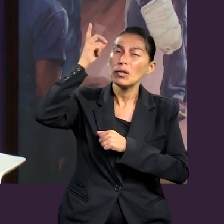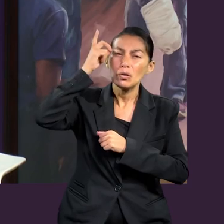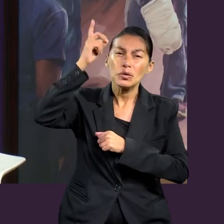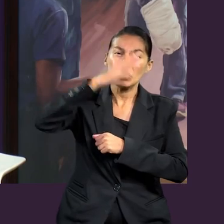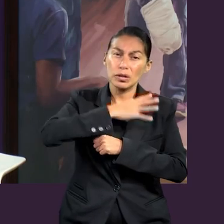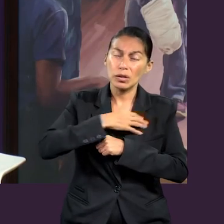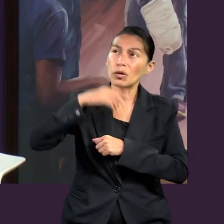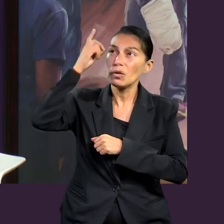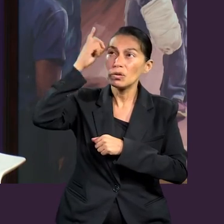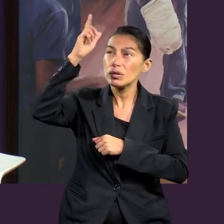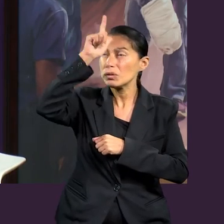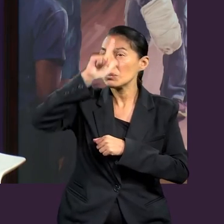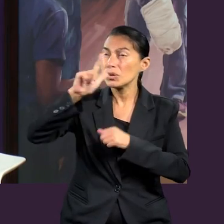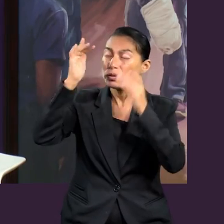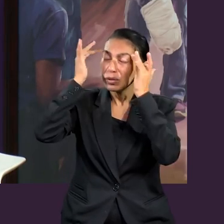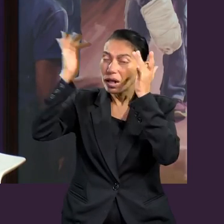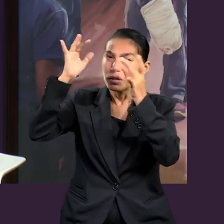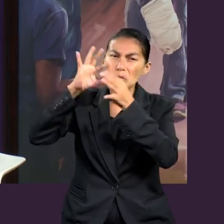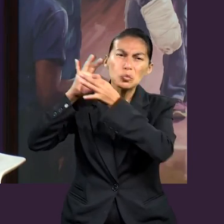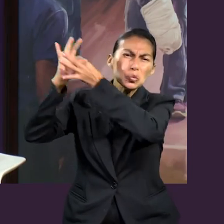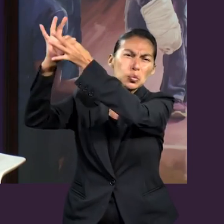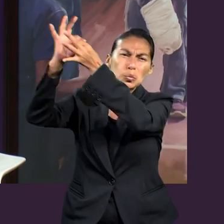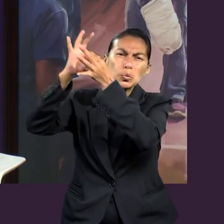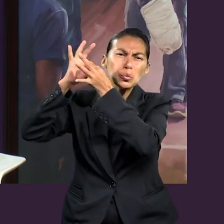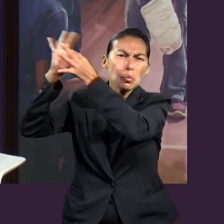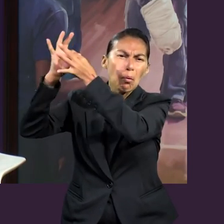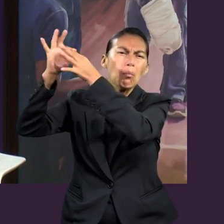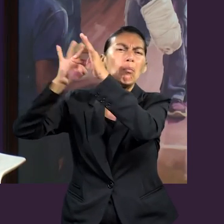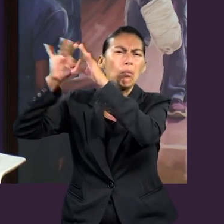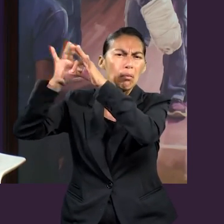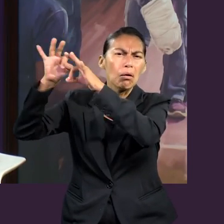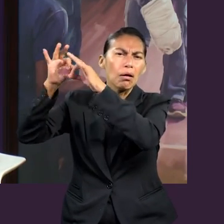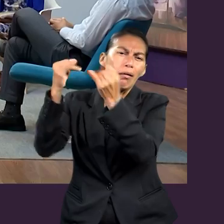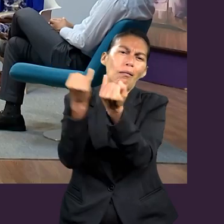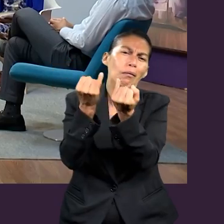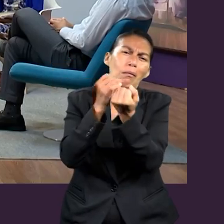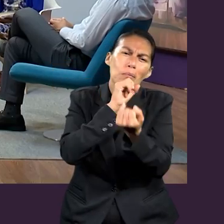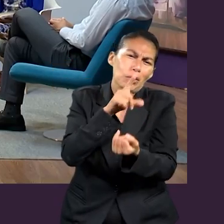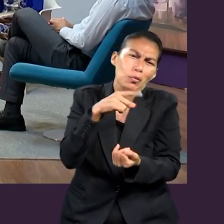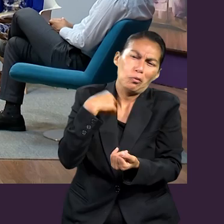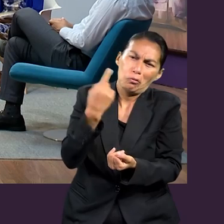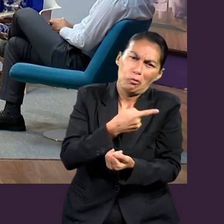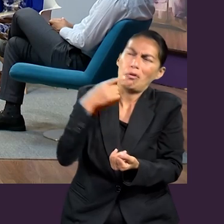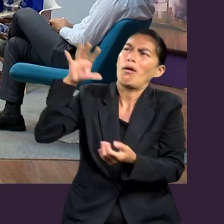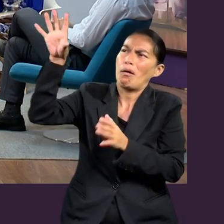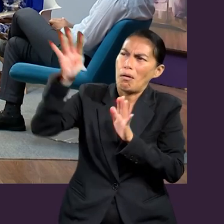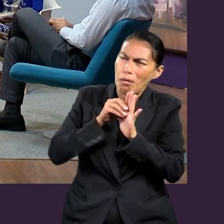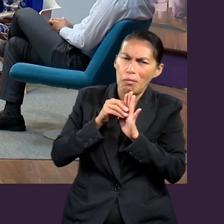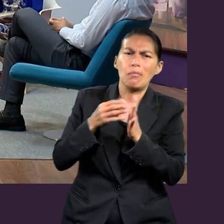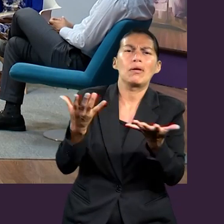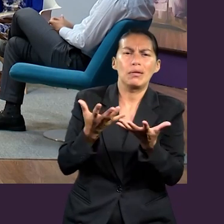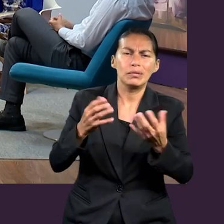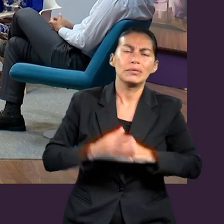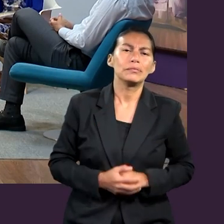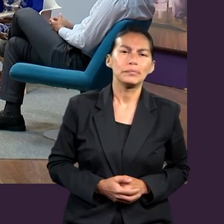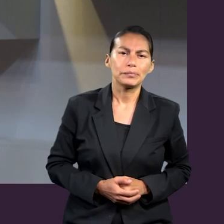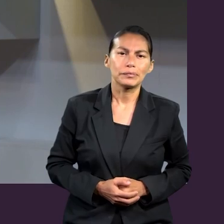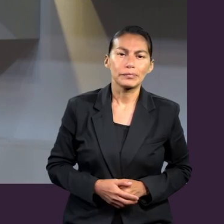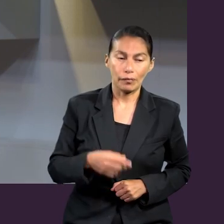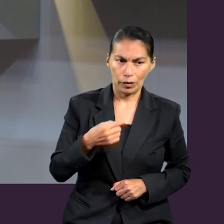Dios Hijo, Dios Espíritu, trabaja en equipo. ¿Por qué nosotros no hacerlo también? Correcto. Y a mí me gustaría enfatizar, Cristo